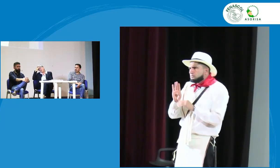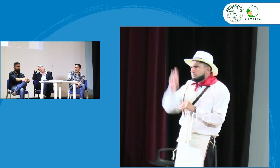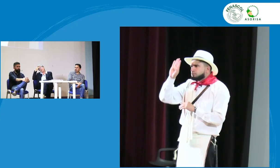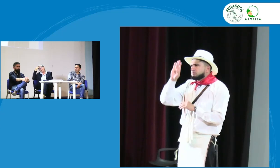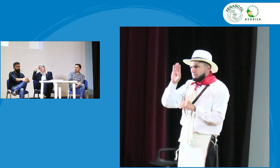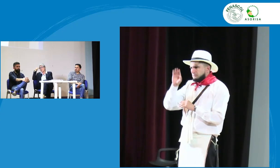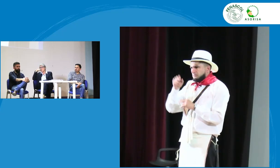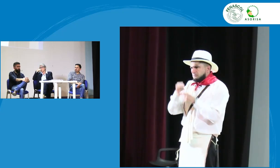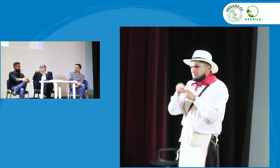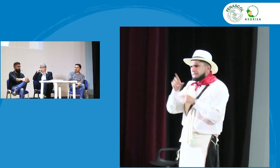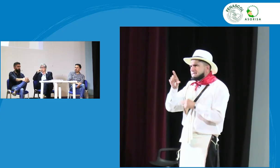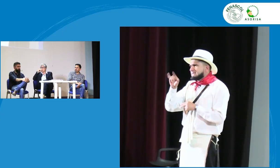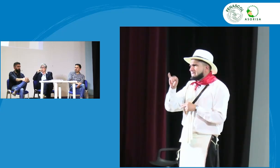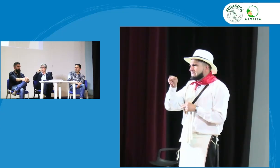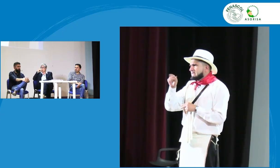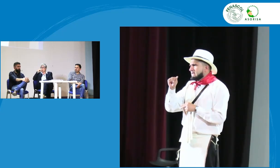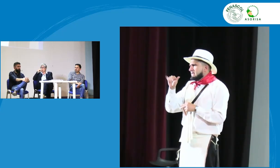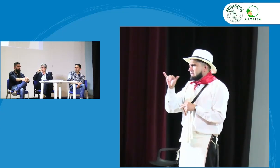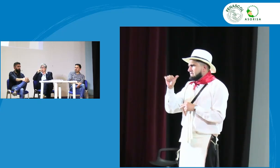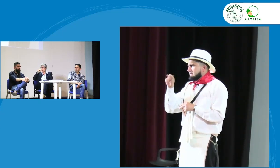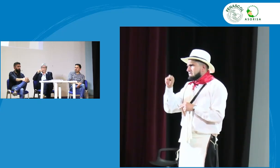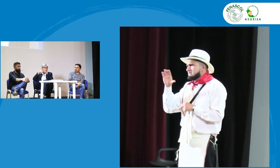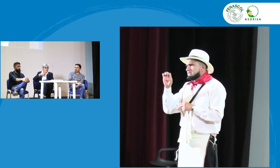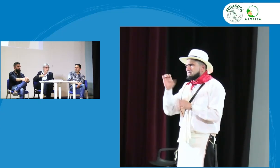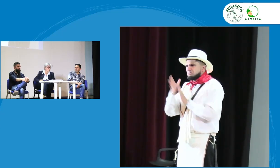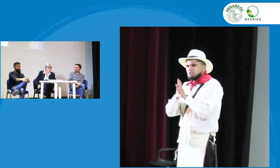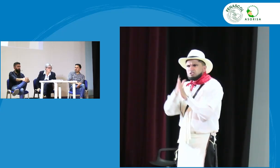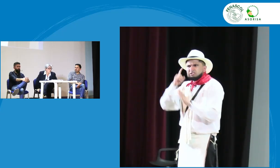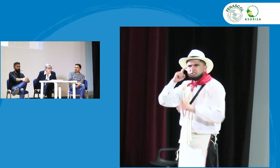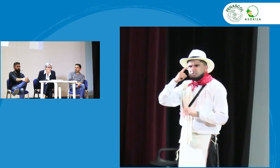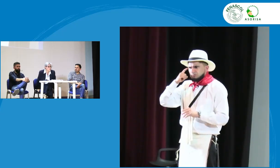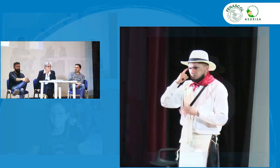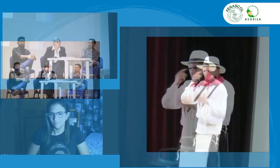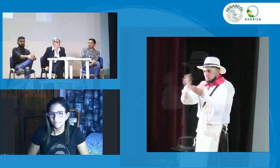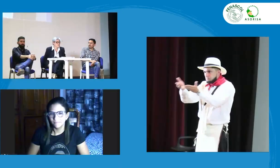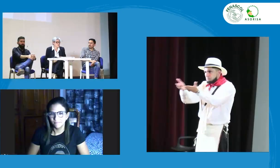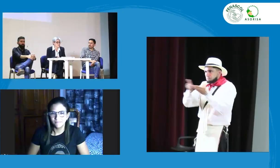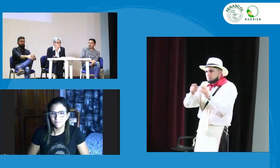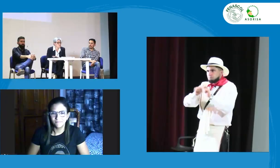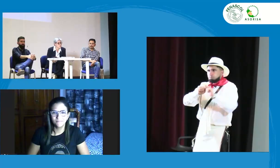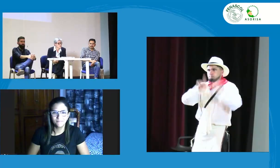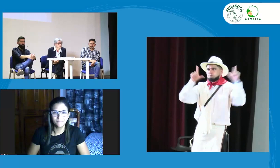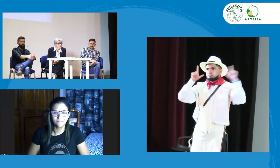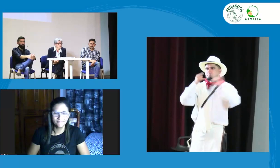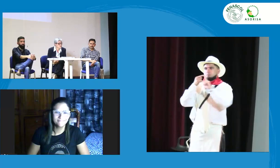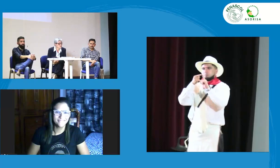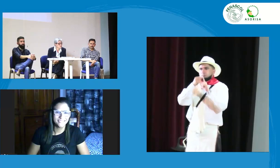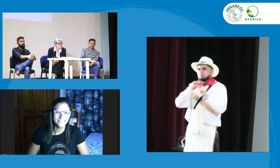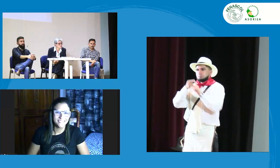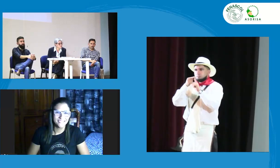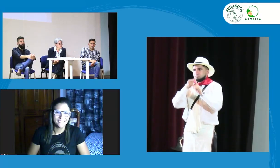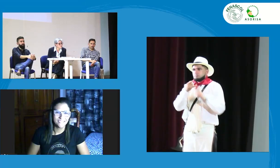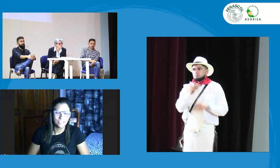tenemos una pregunta por acá en Zoom es Lina Janssen Lina bienvenida